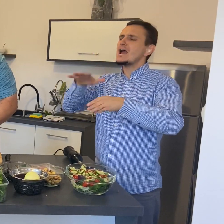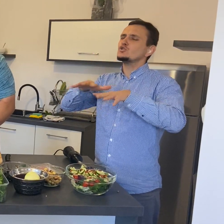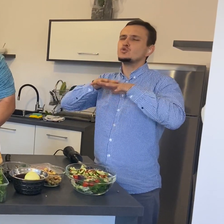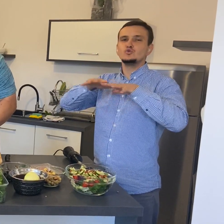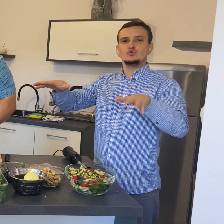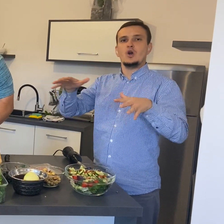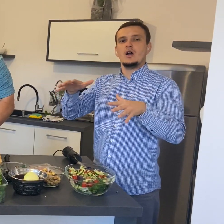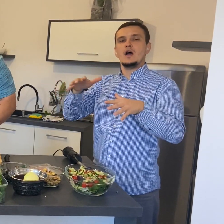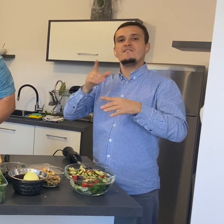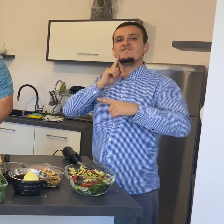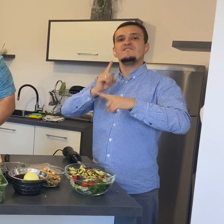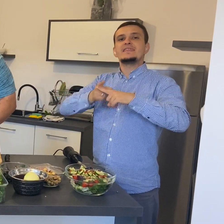opowiem...